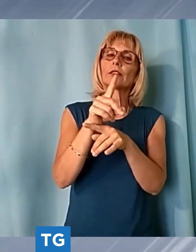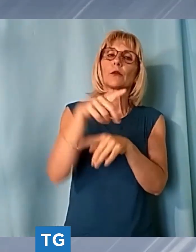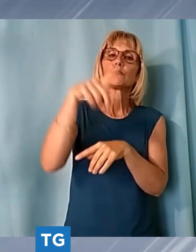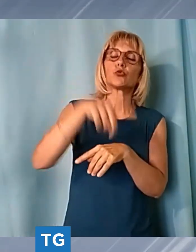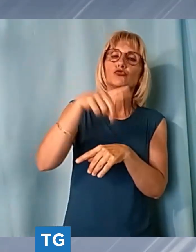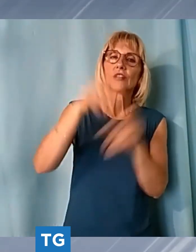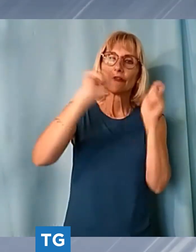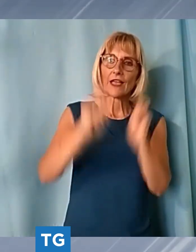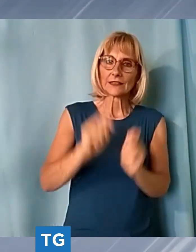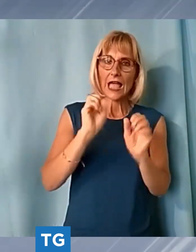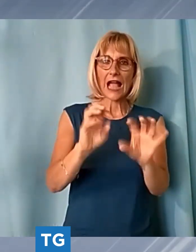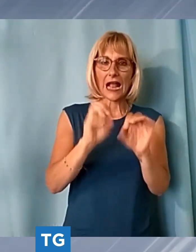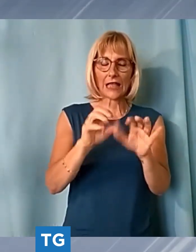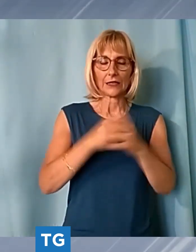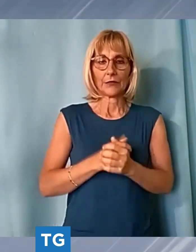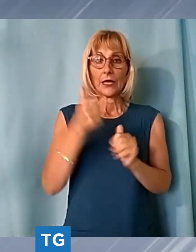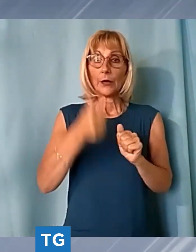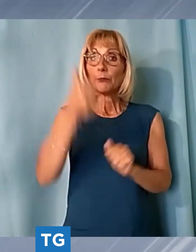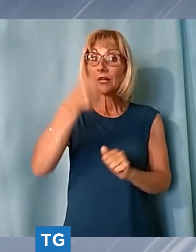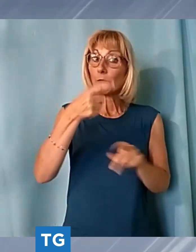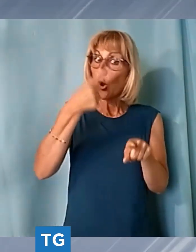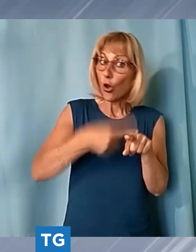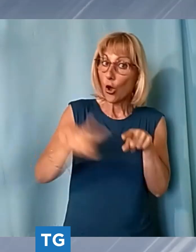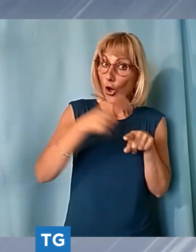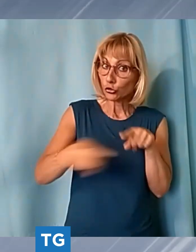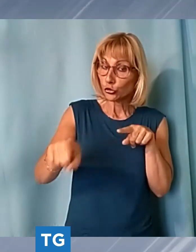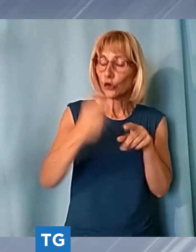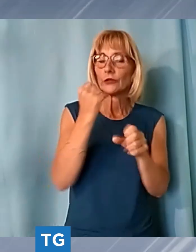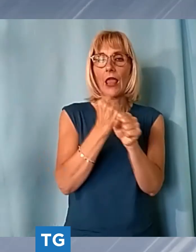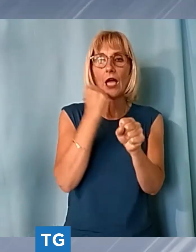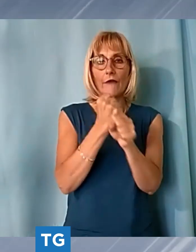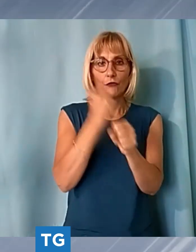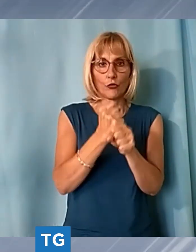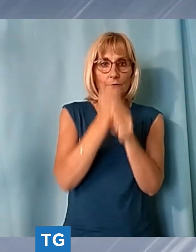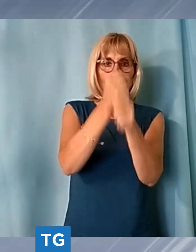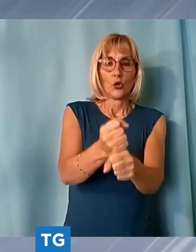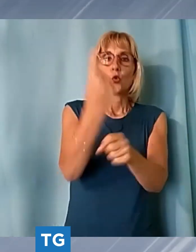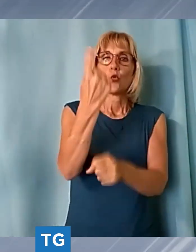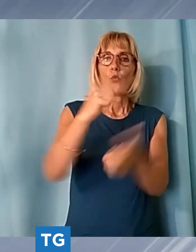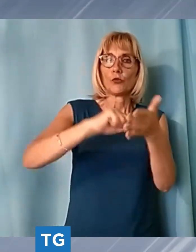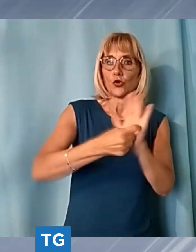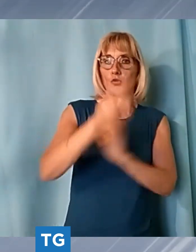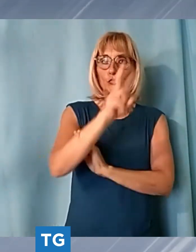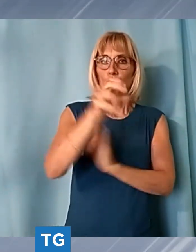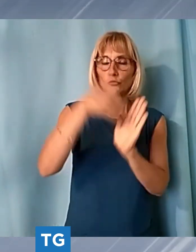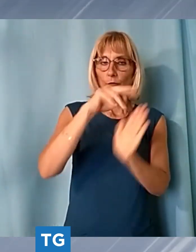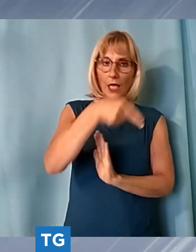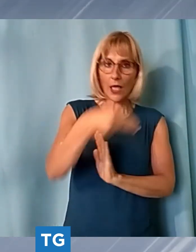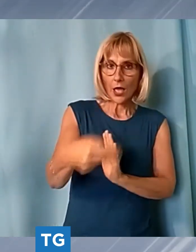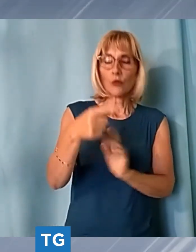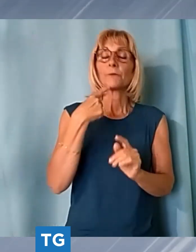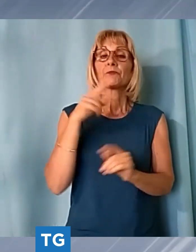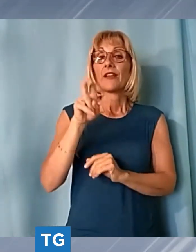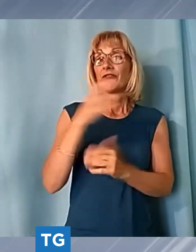lotto strutturale prevede lavori in corso di assegnazione per 1 milione e 200 mila euro il 20 maggio scorso infatti è